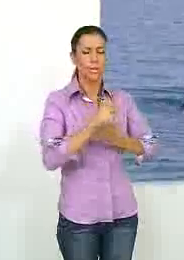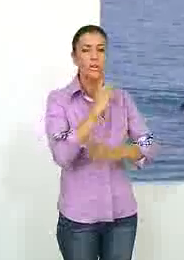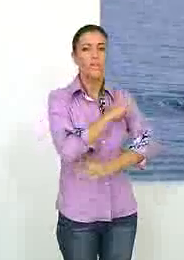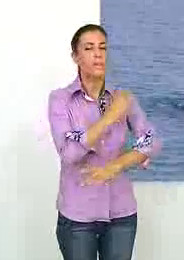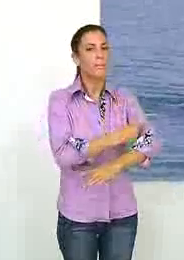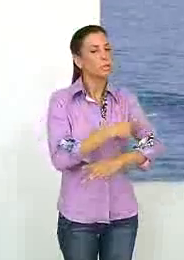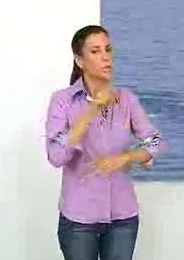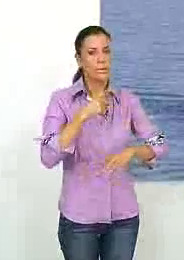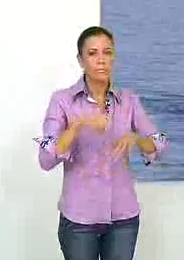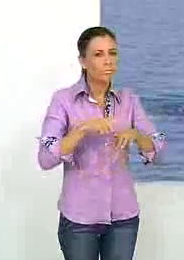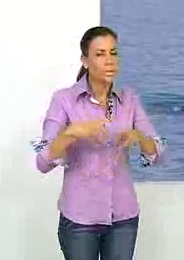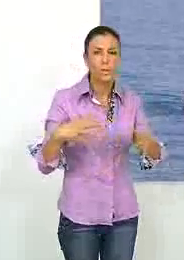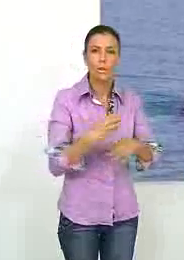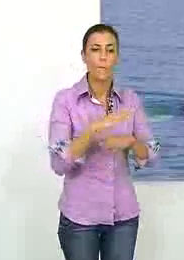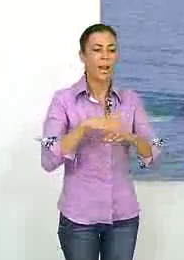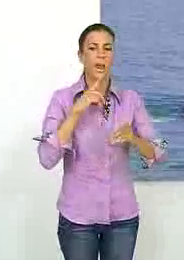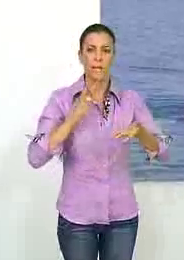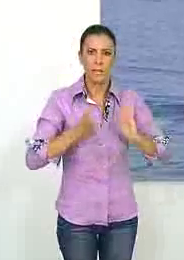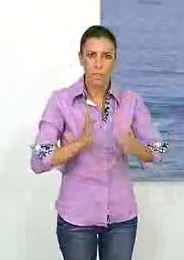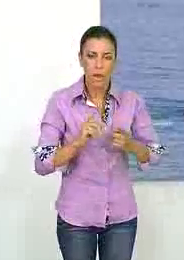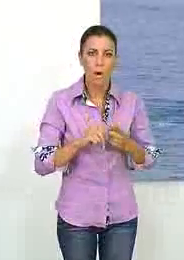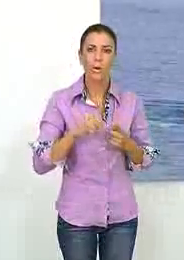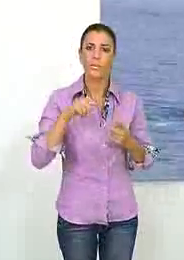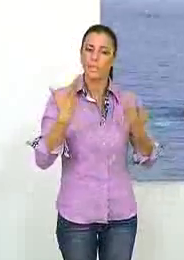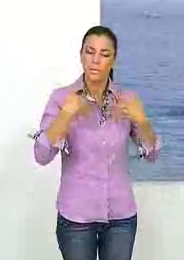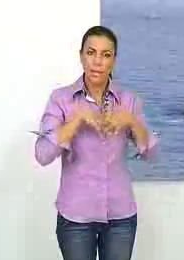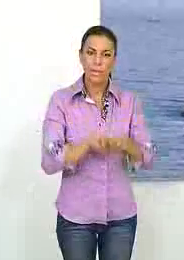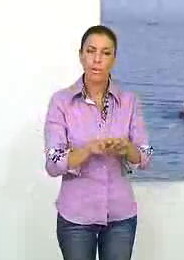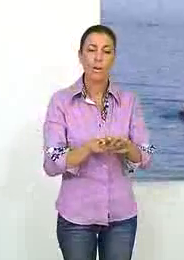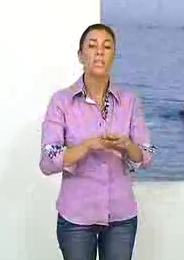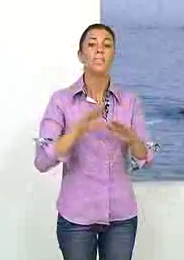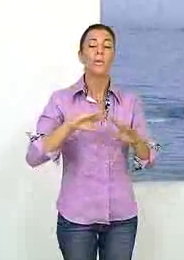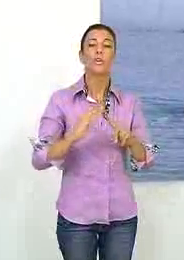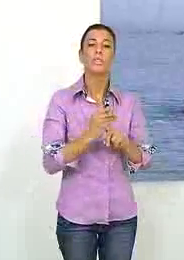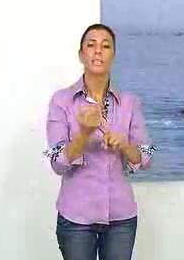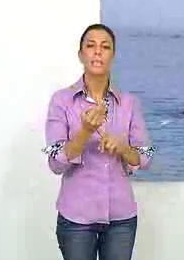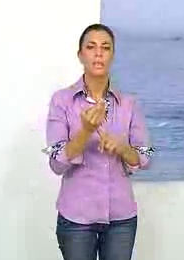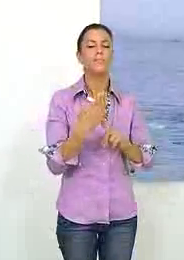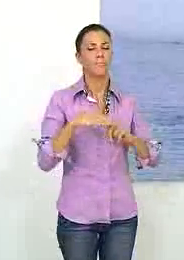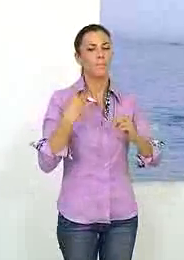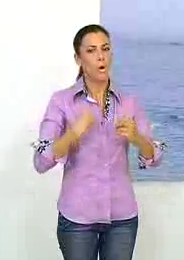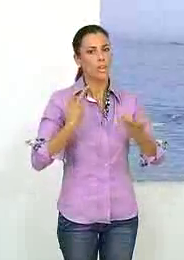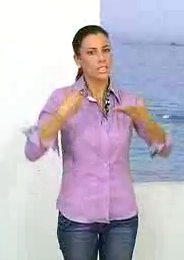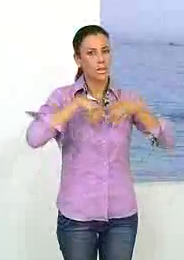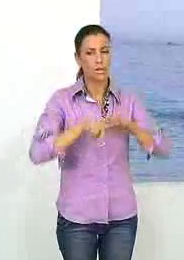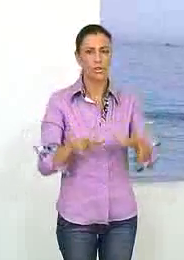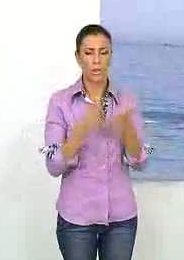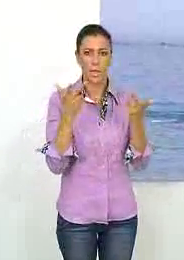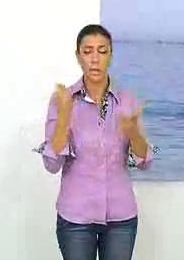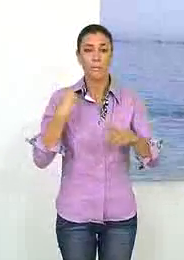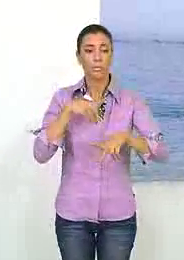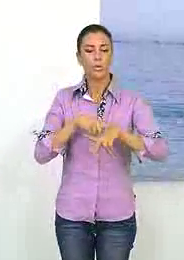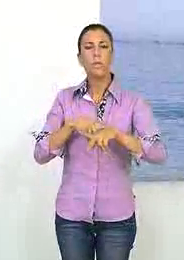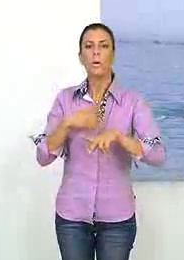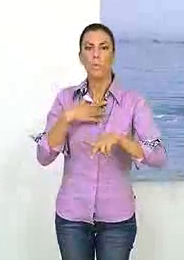del deporte en todos los aspectos desde la rehabilitación, la integración hasta la reinserción social.